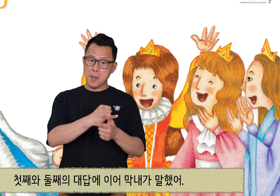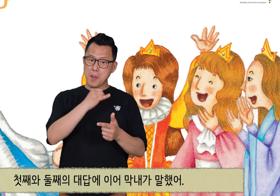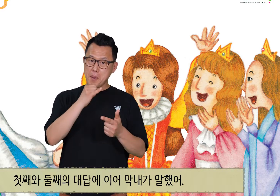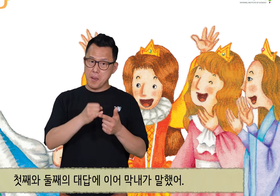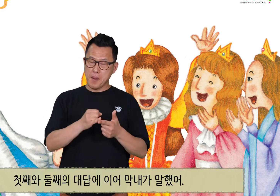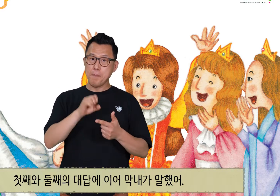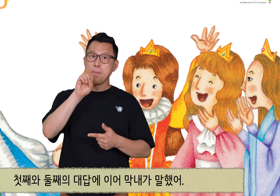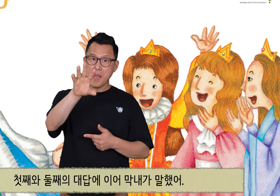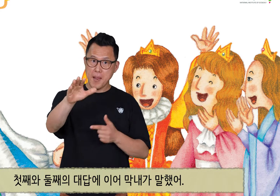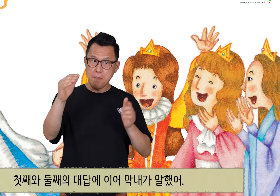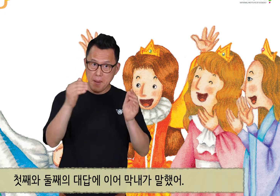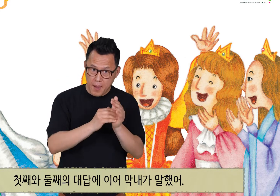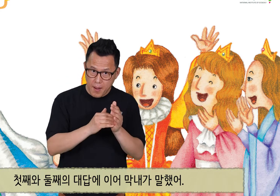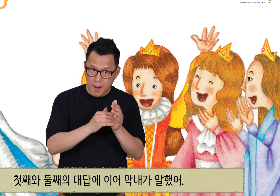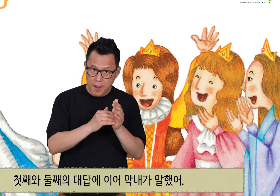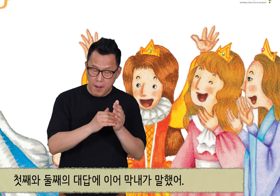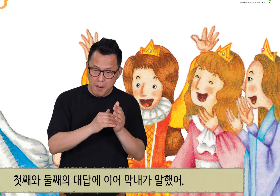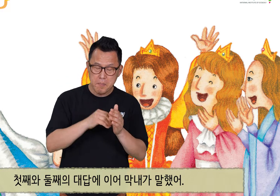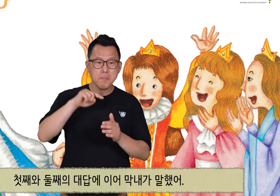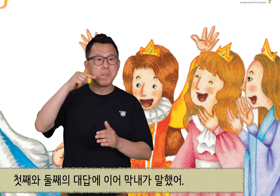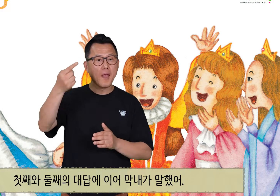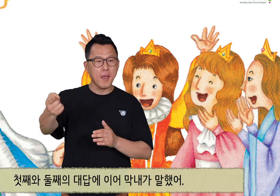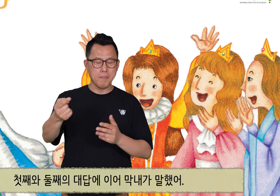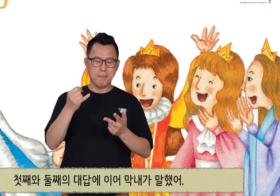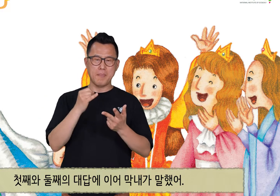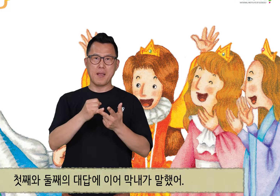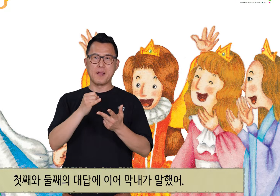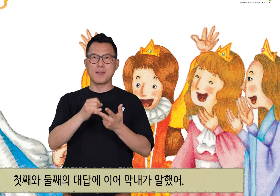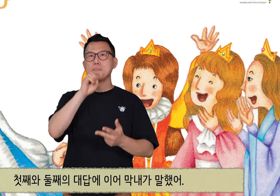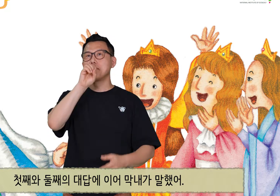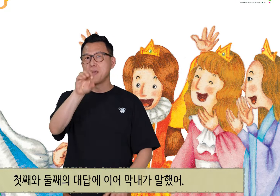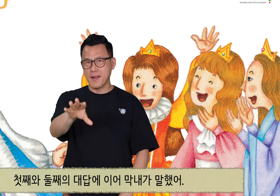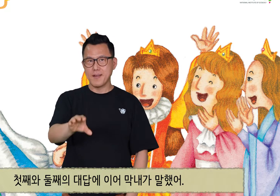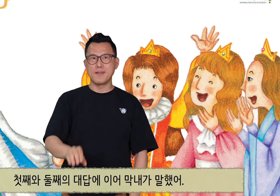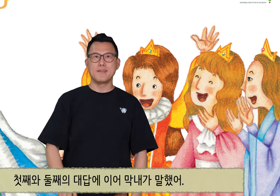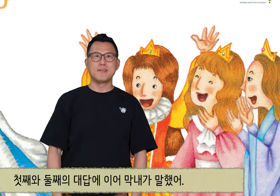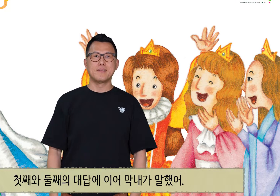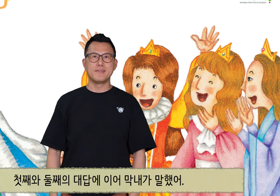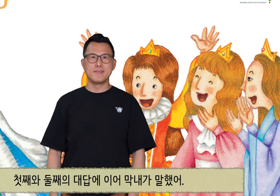첫째와 둘째의 대답에 이어 막내가 말했어.